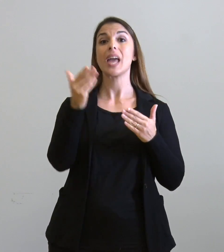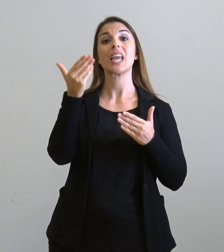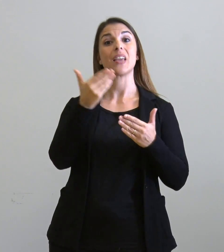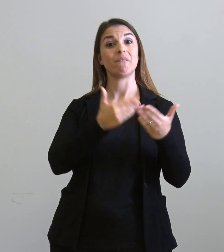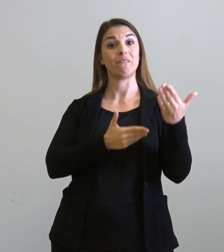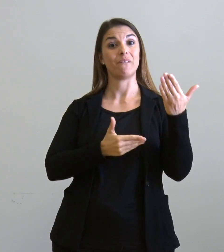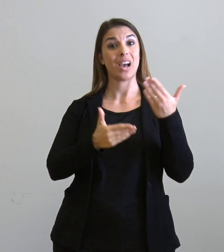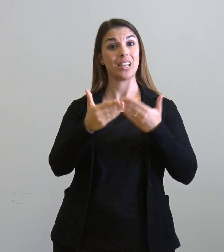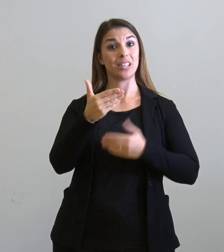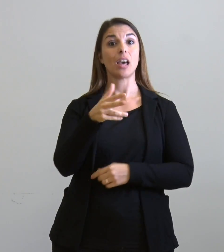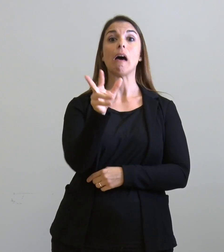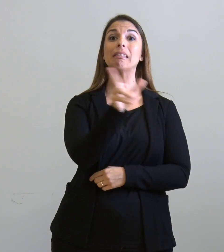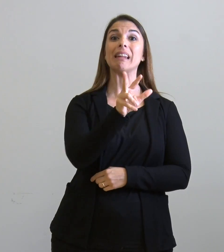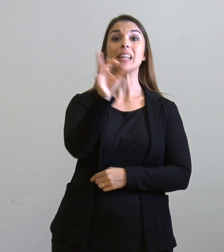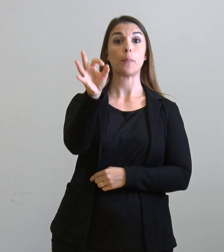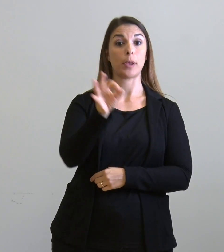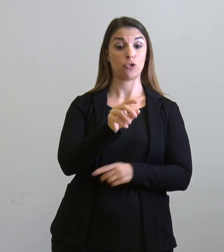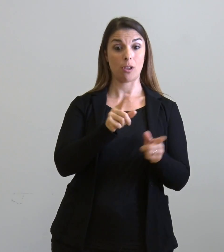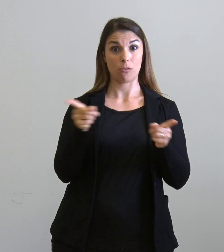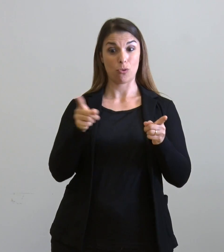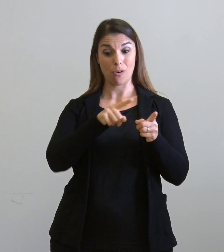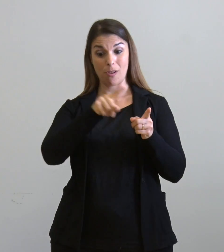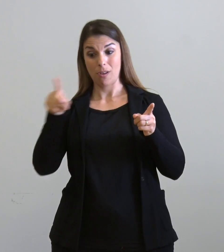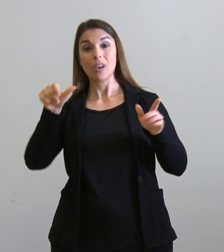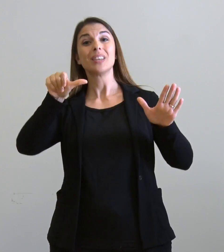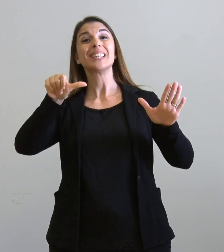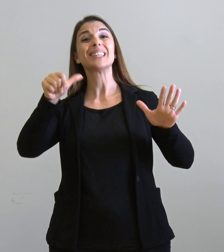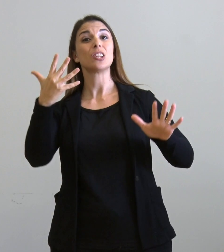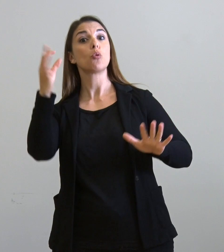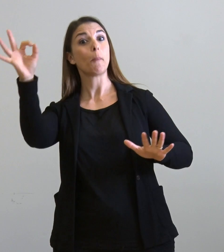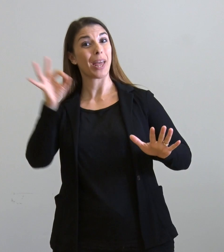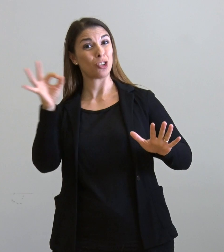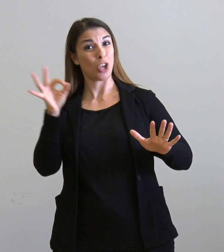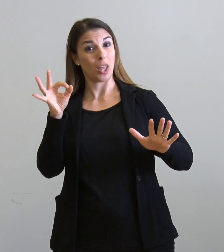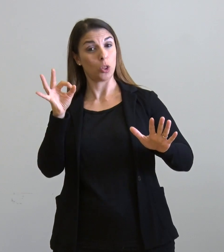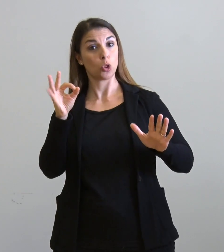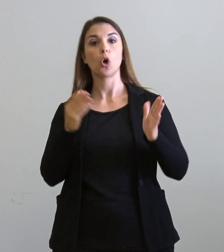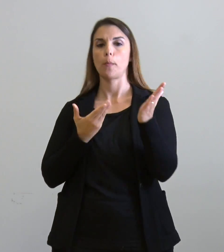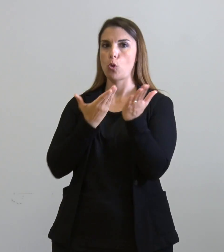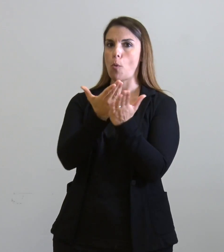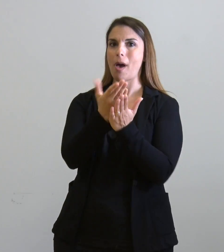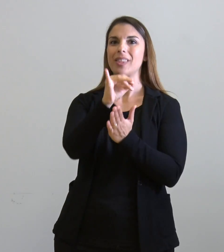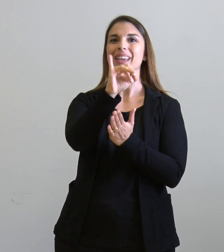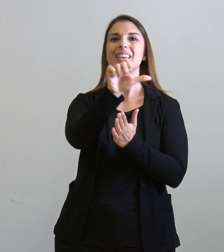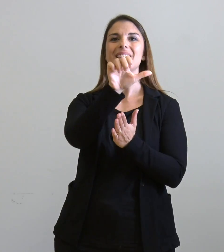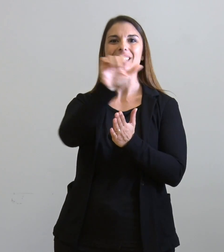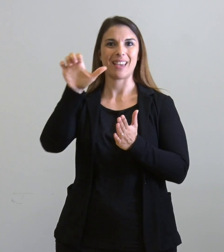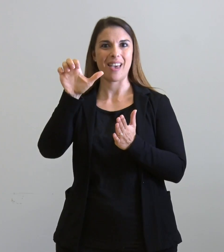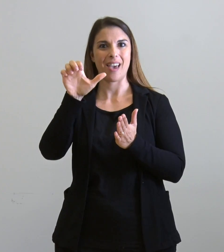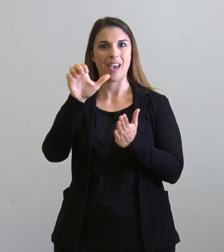tra il 33% e il 65% con ise inferiore o uguale a